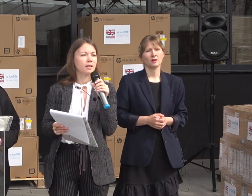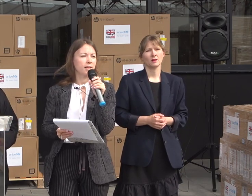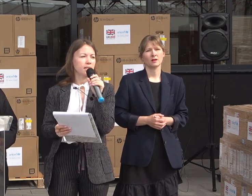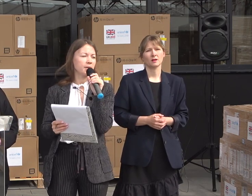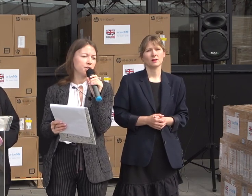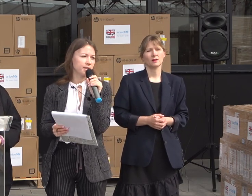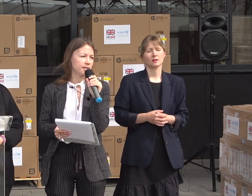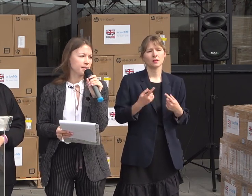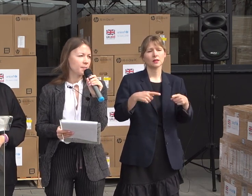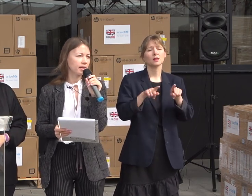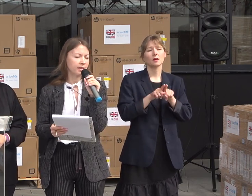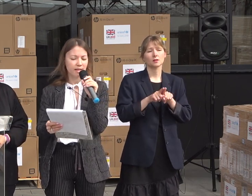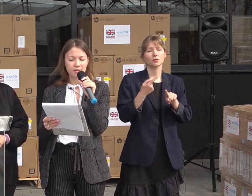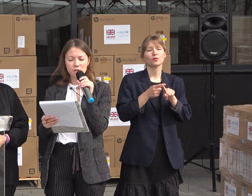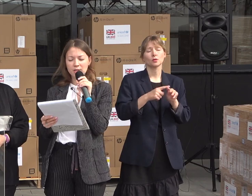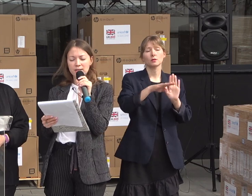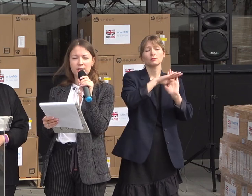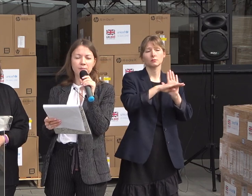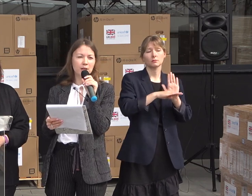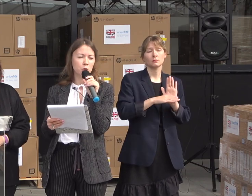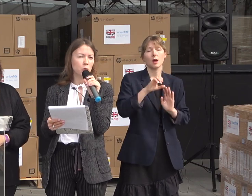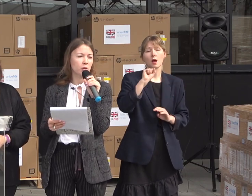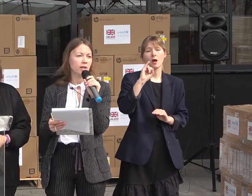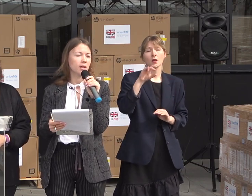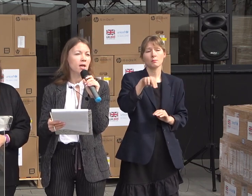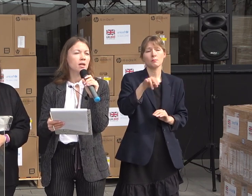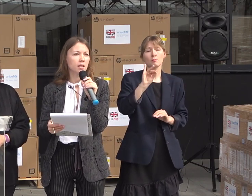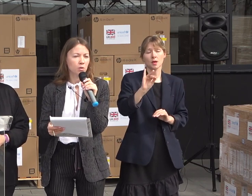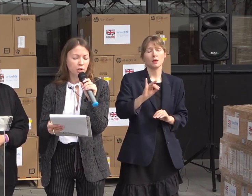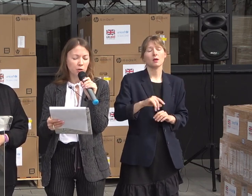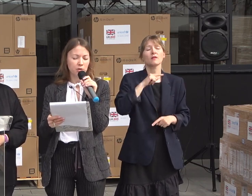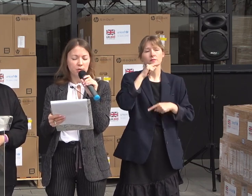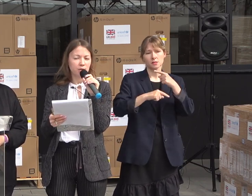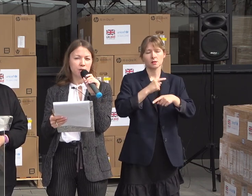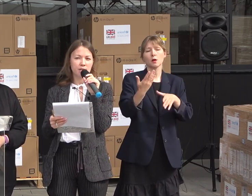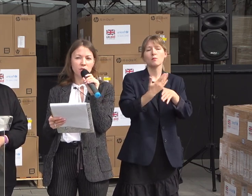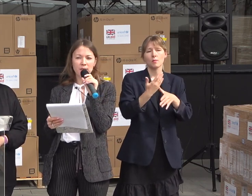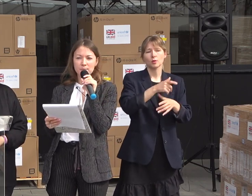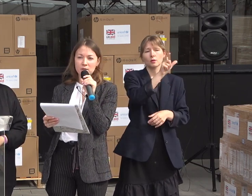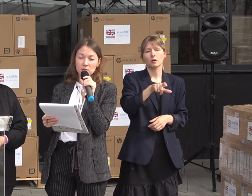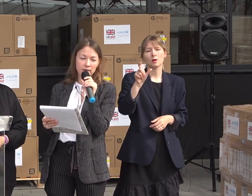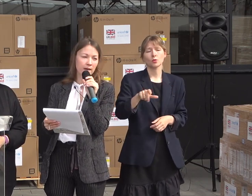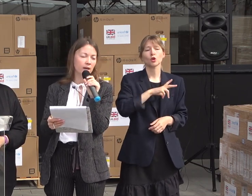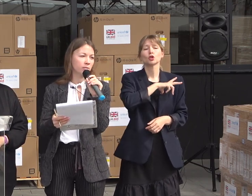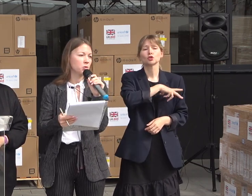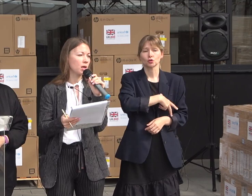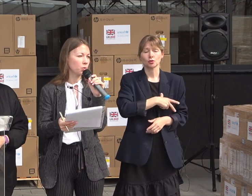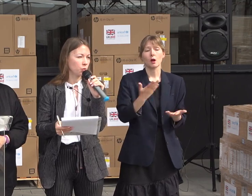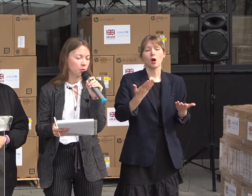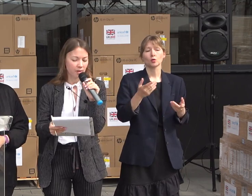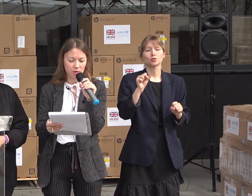De asemenea, aceste sisteme IP revin și în ajutorul lucrătorilor sociali atunci când este vorba despre gestionarea